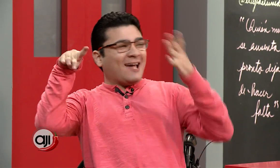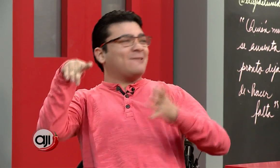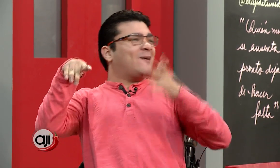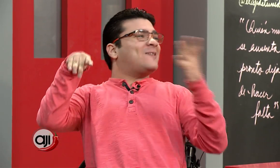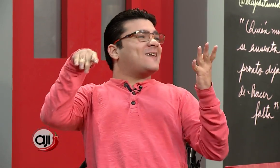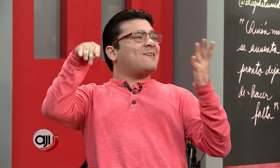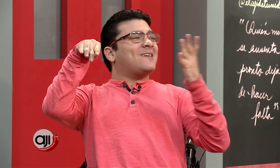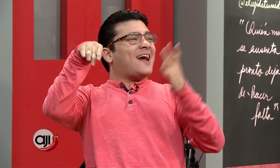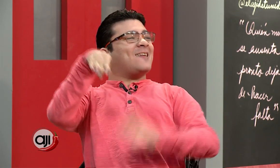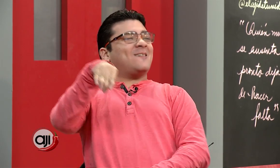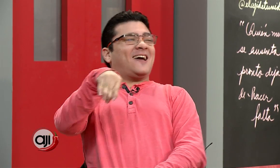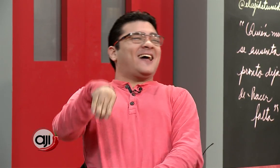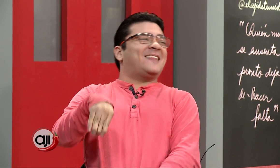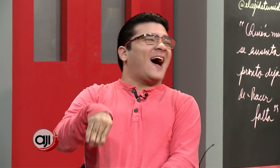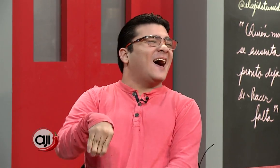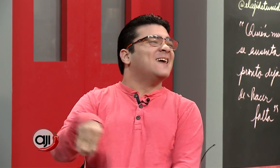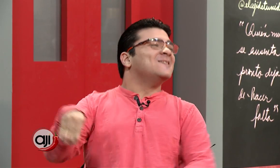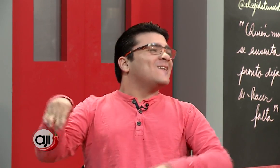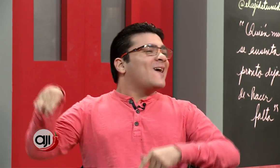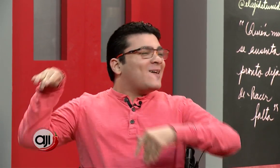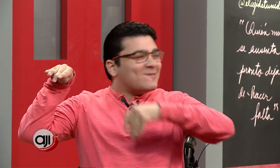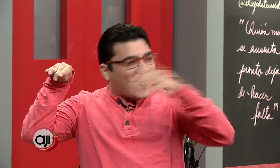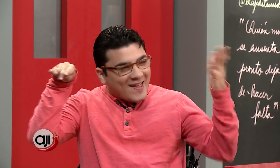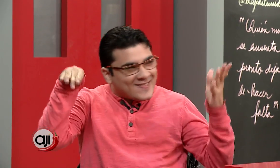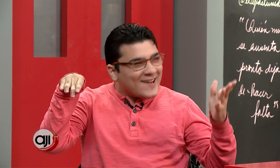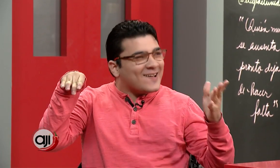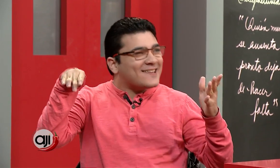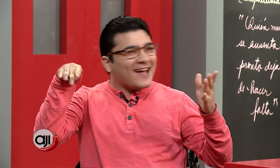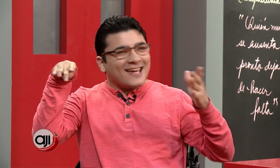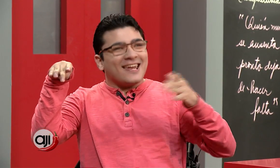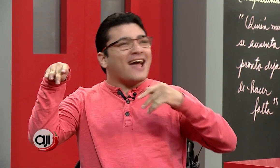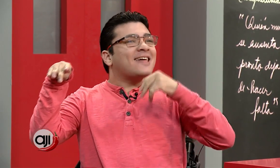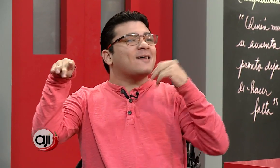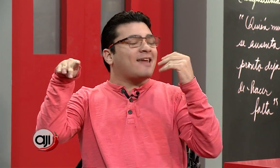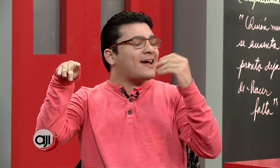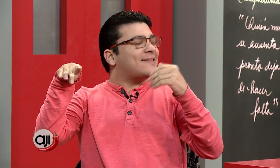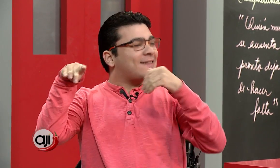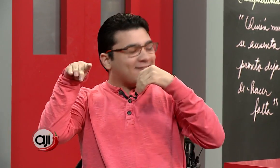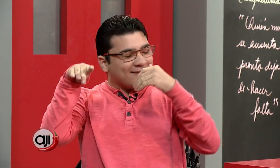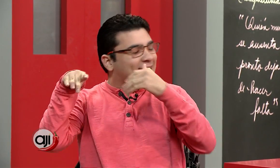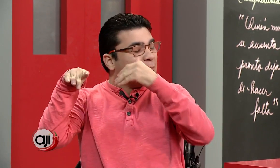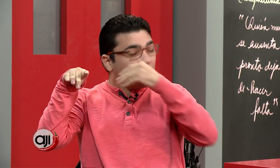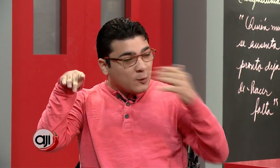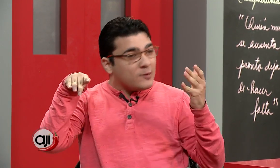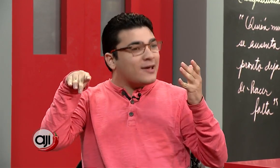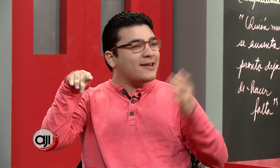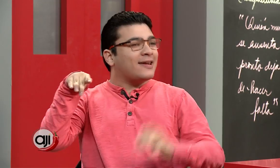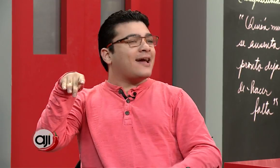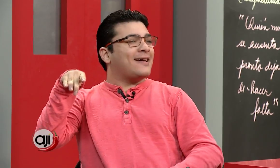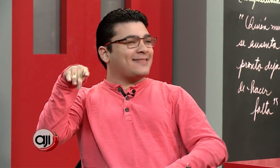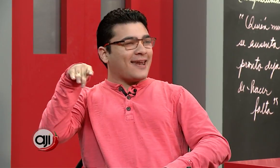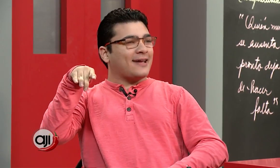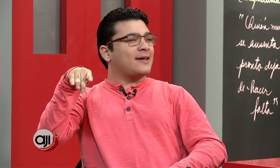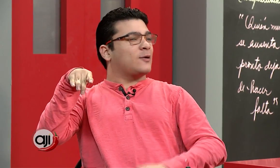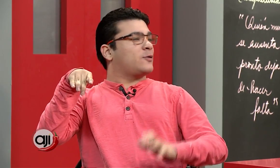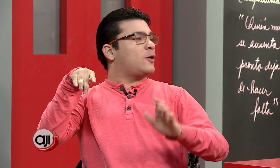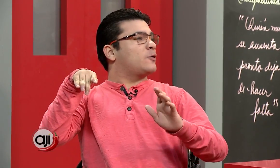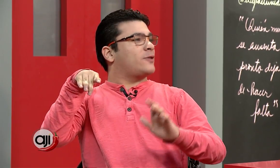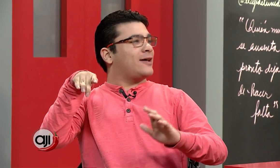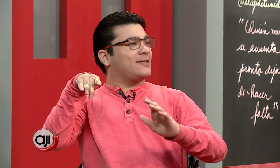ají, voy a decir que en mi casa porque ya estaba más de tres veces aquí en ají, de verdad que se siente muy bien estar aquí con todos ustedes el